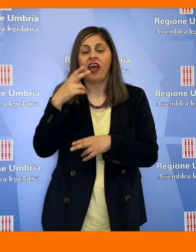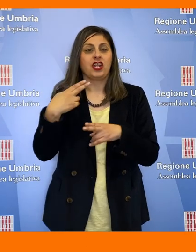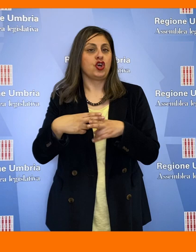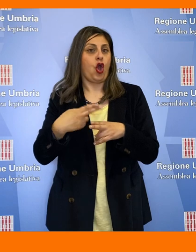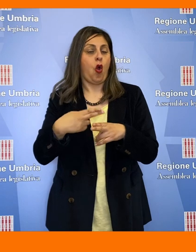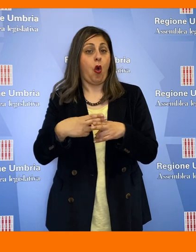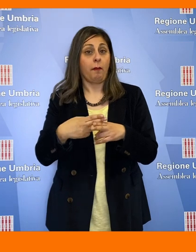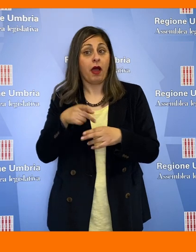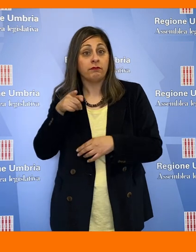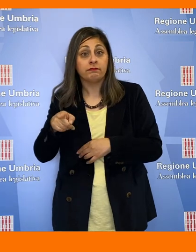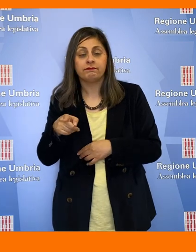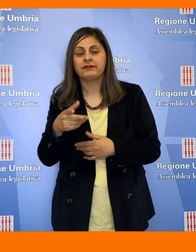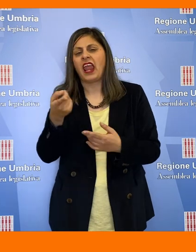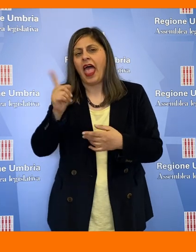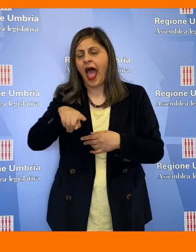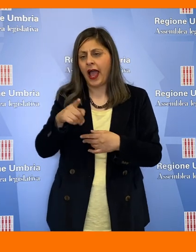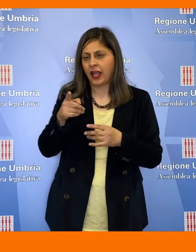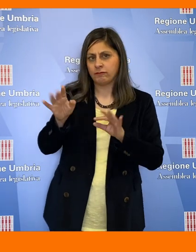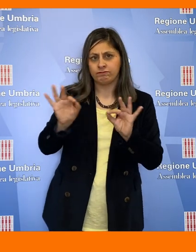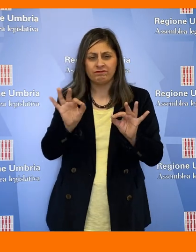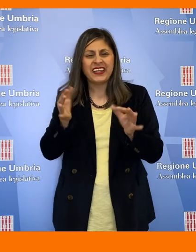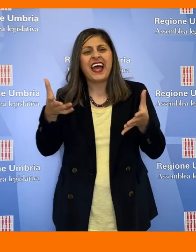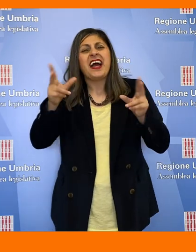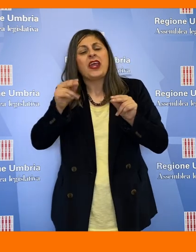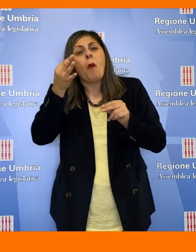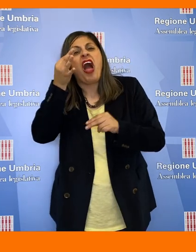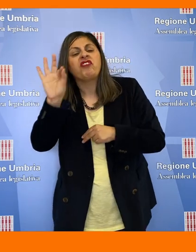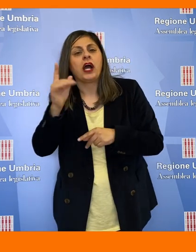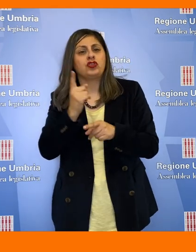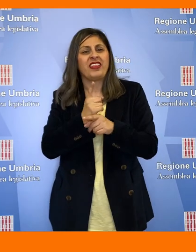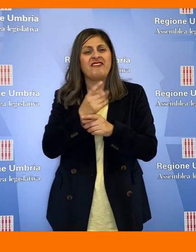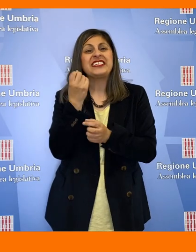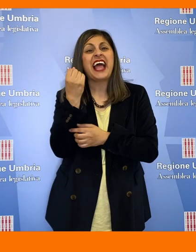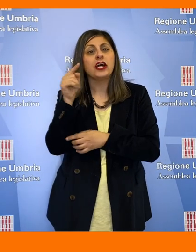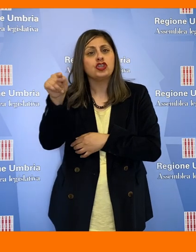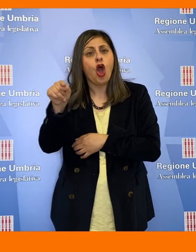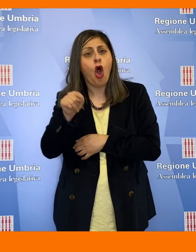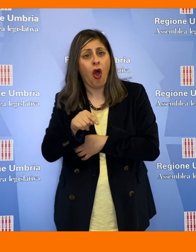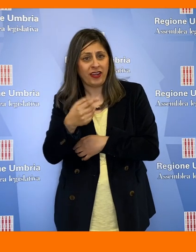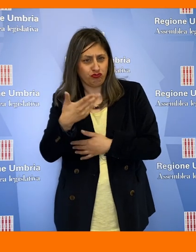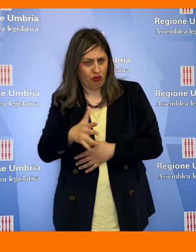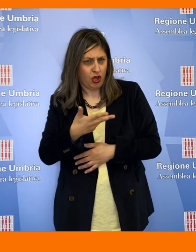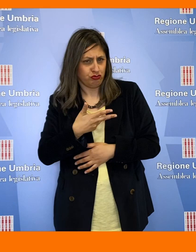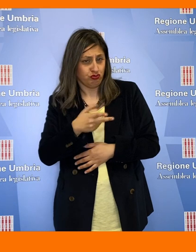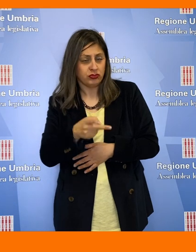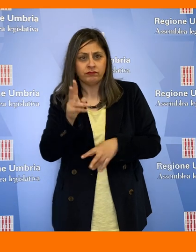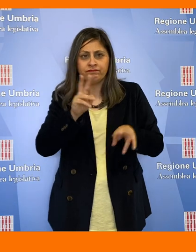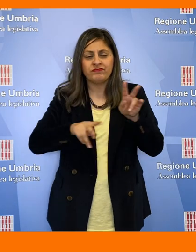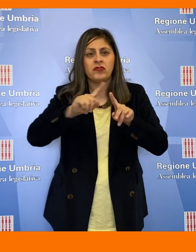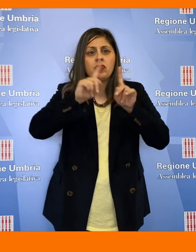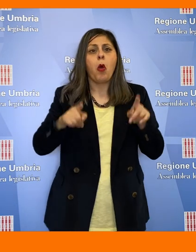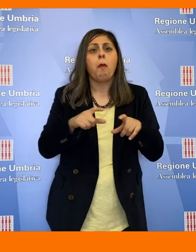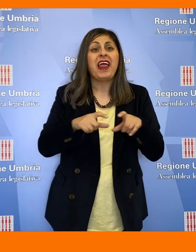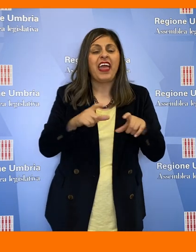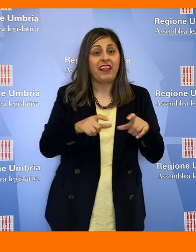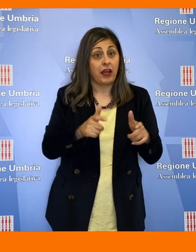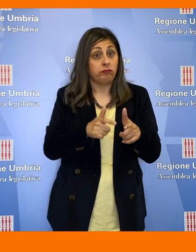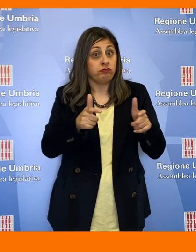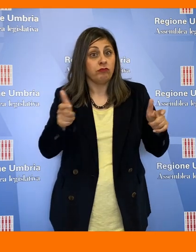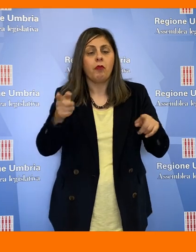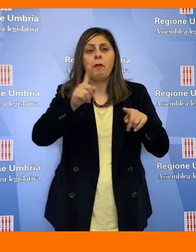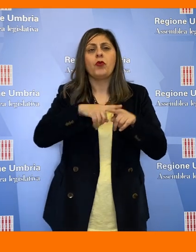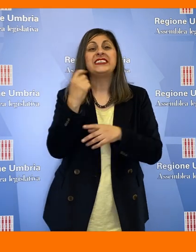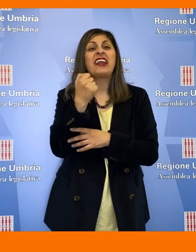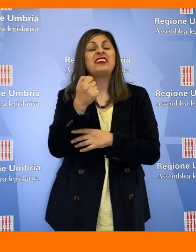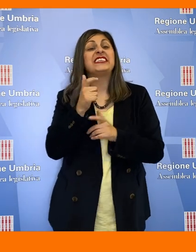Terni, Roma, mettendo in atto anche interventi di riqualificazione delle stazioni esistenti, potenziando le biglietterie e i